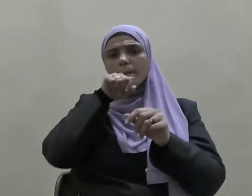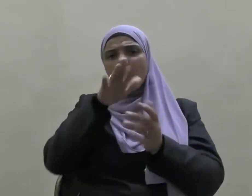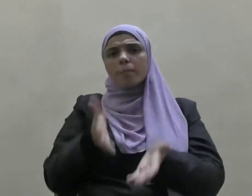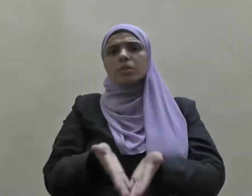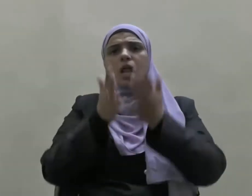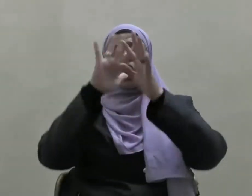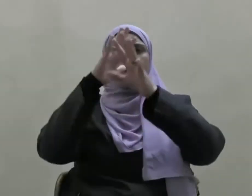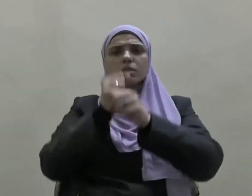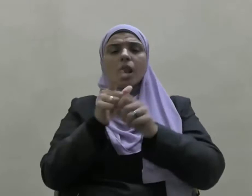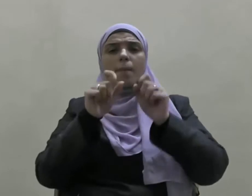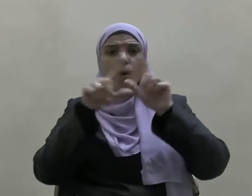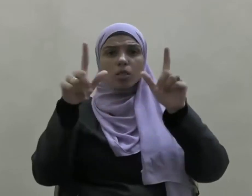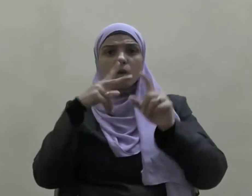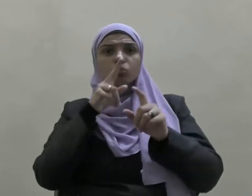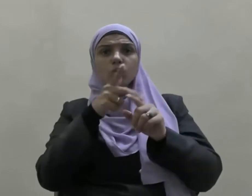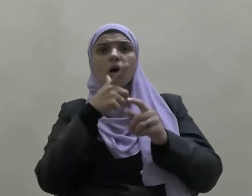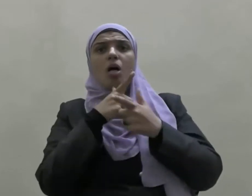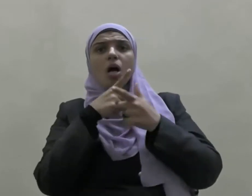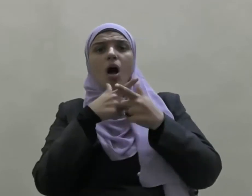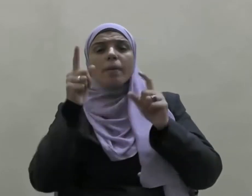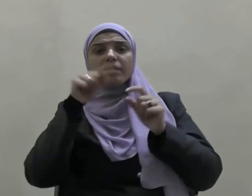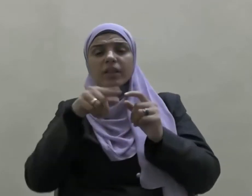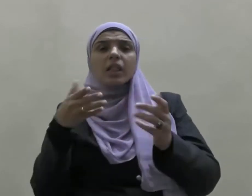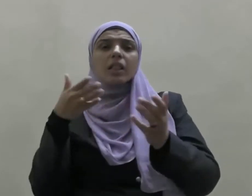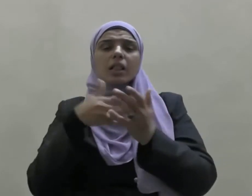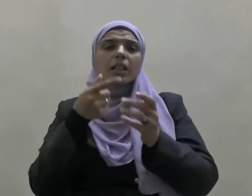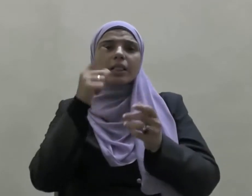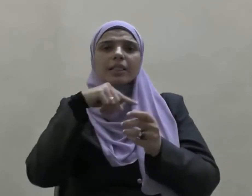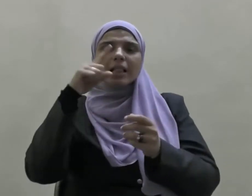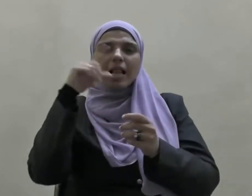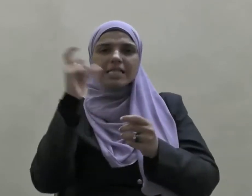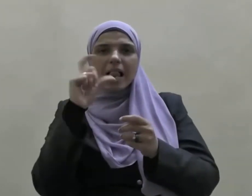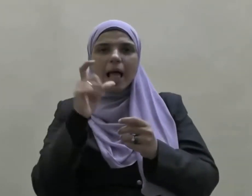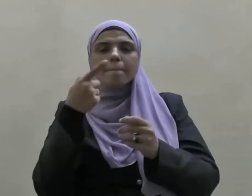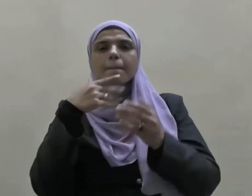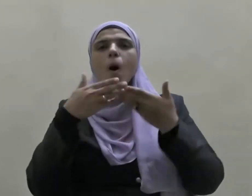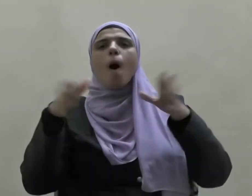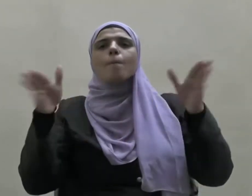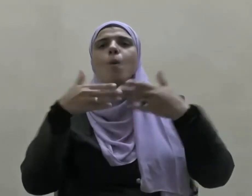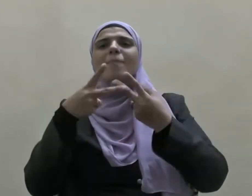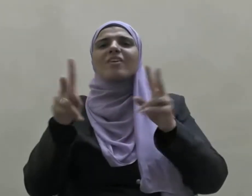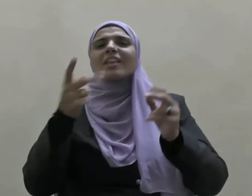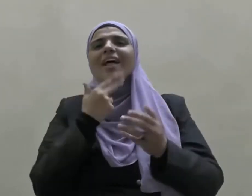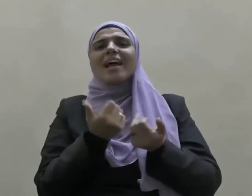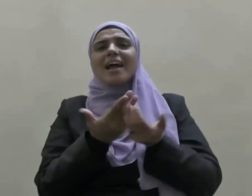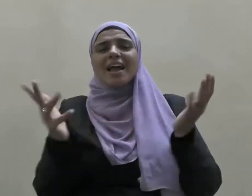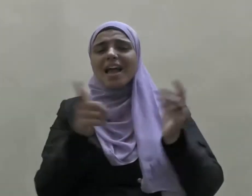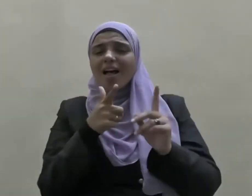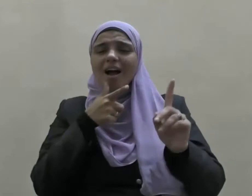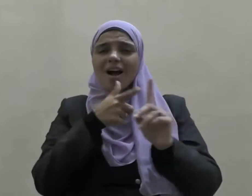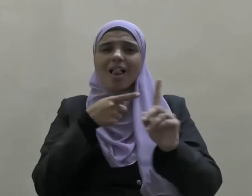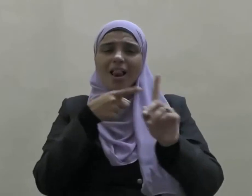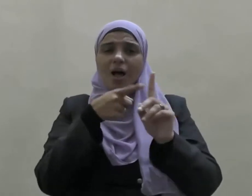صلى الله عليه وسلم فرائض الإسلام وأبواب الخير قال له